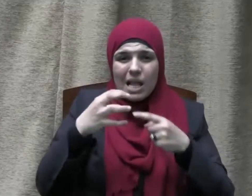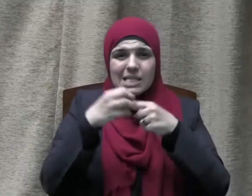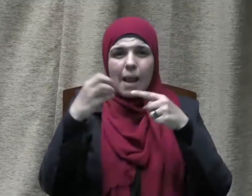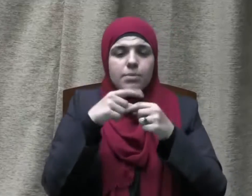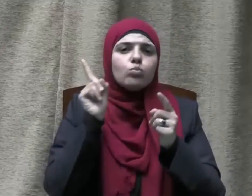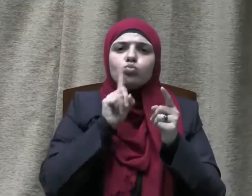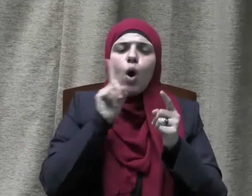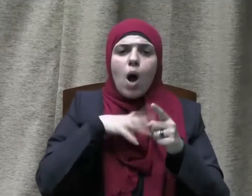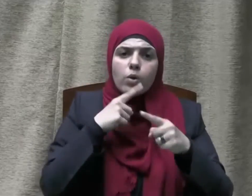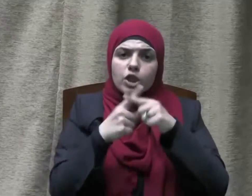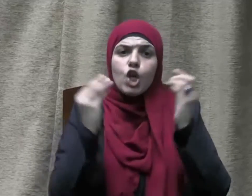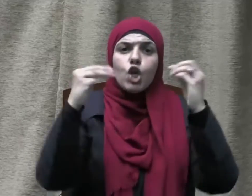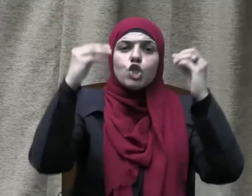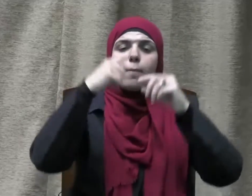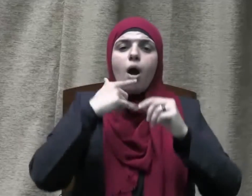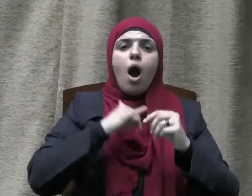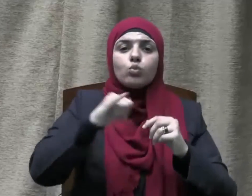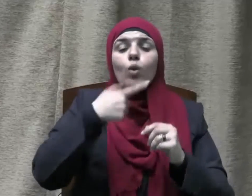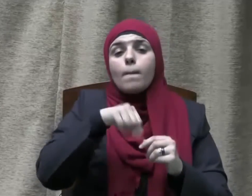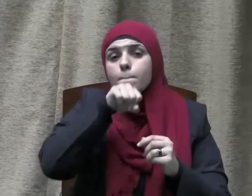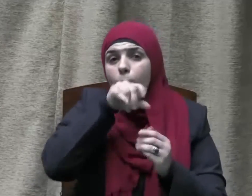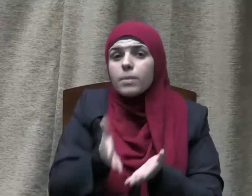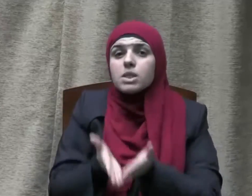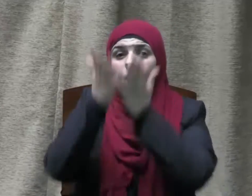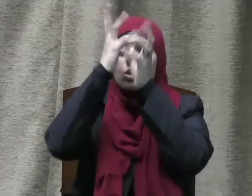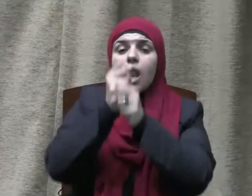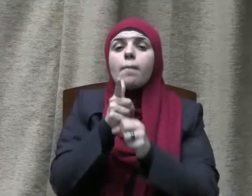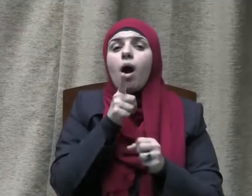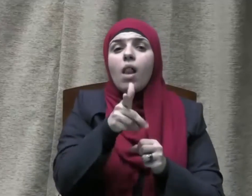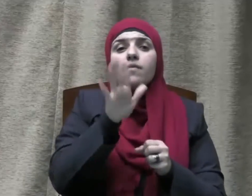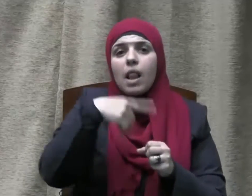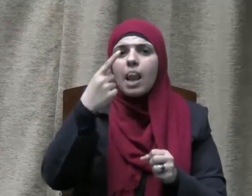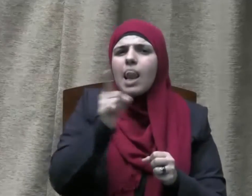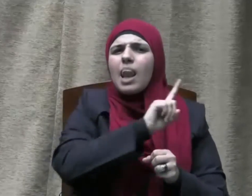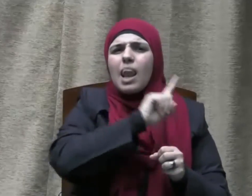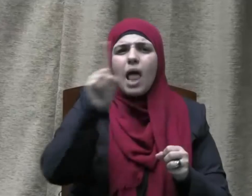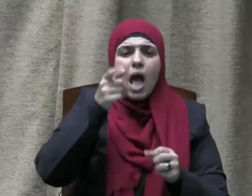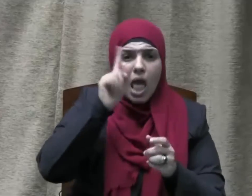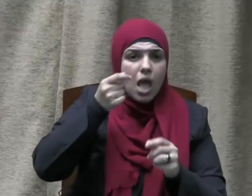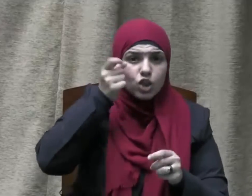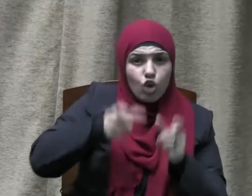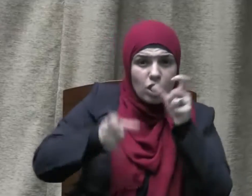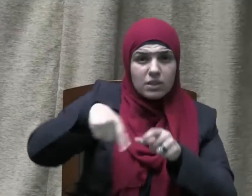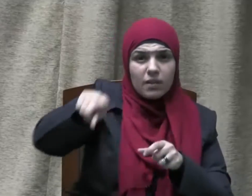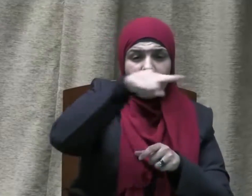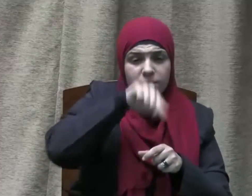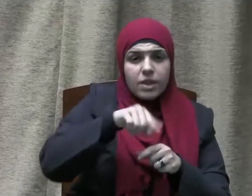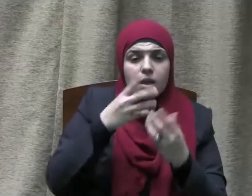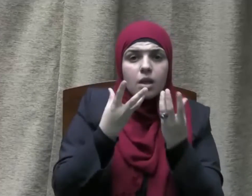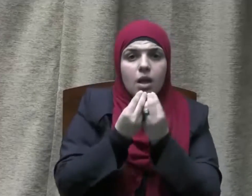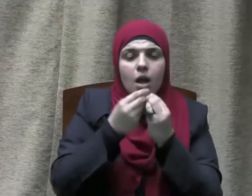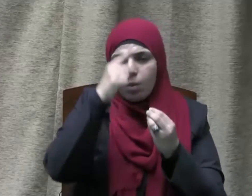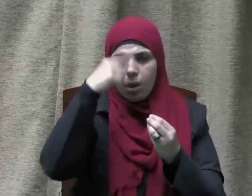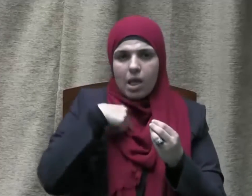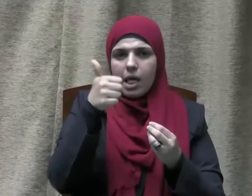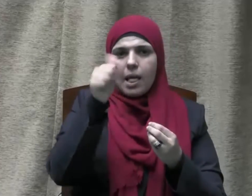فقال صلى الله عليه وسلم لا يكون أحدكم إن معه يقول أنا مع